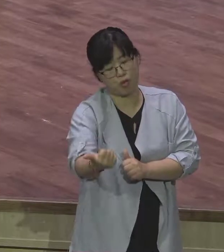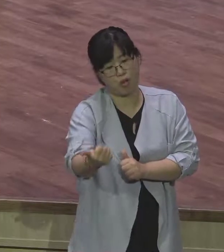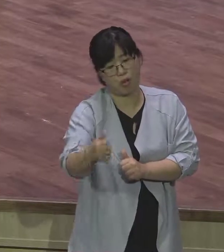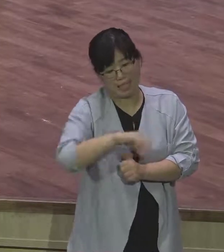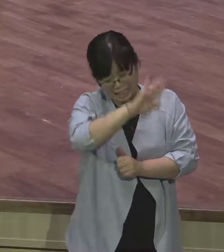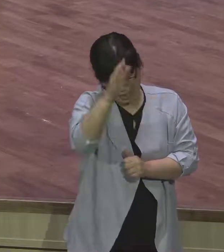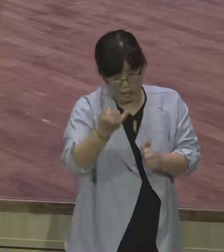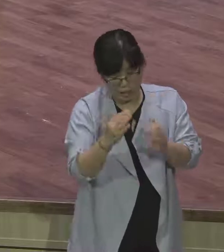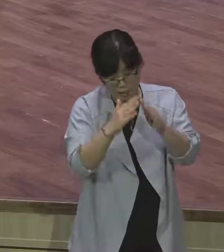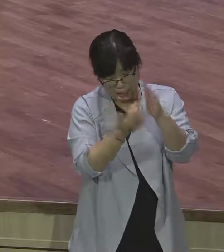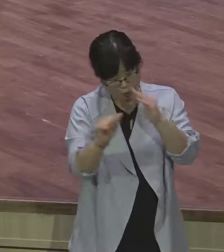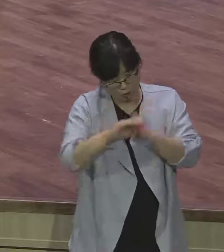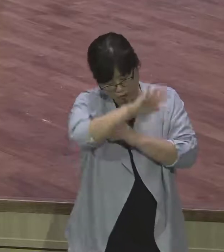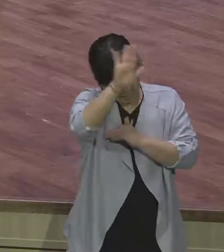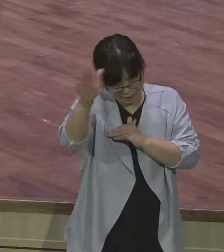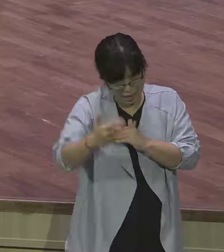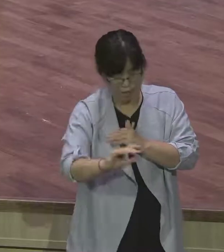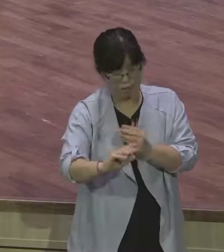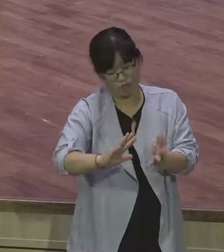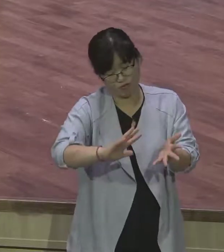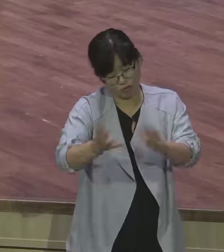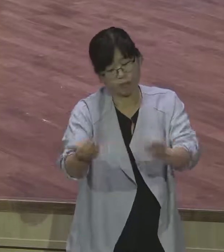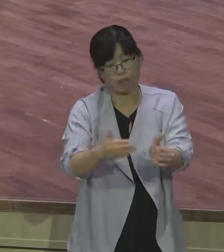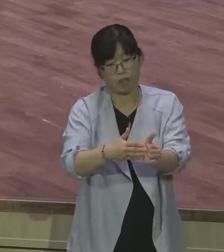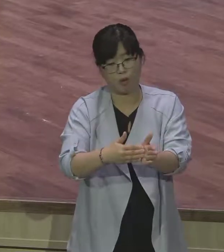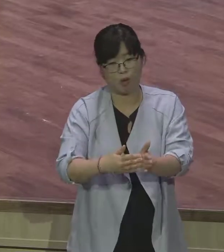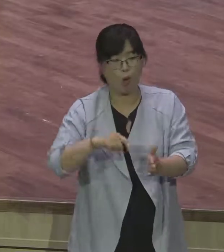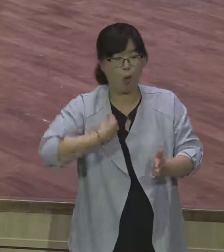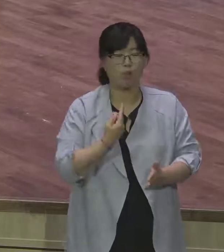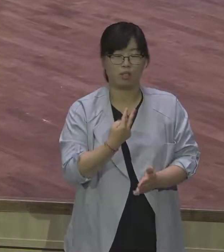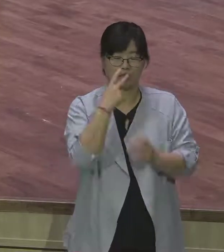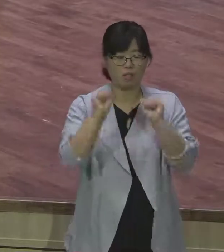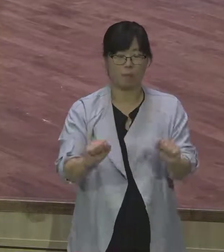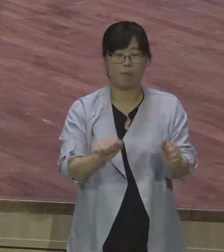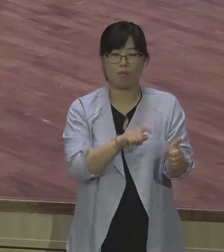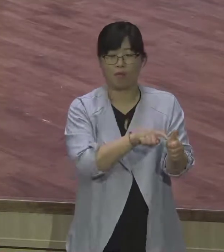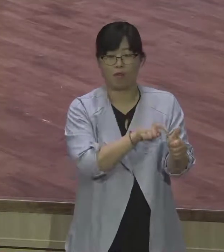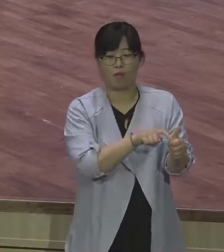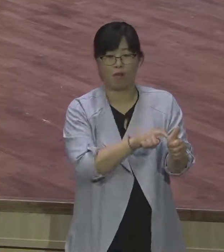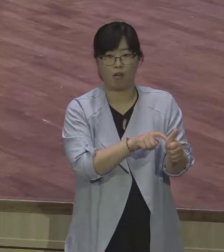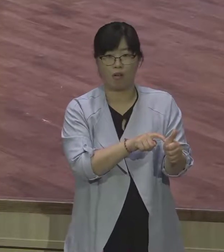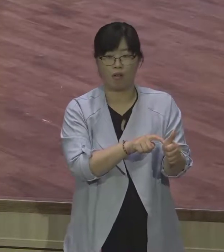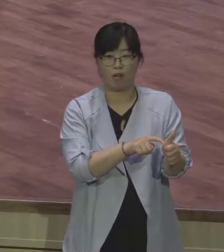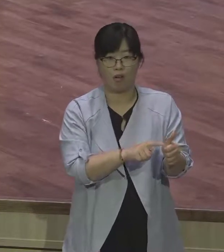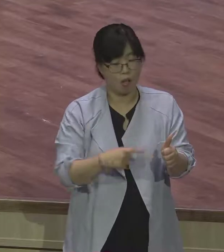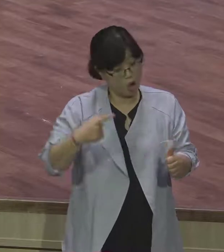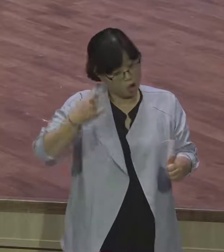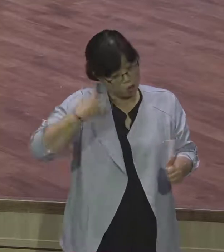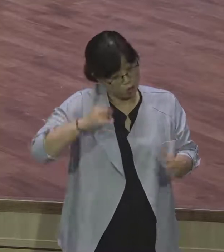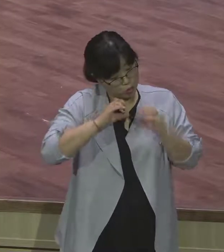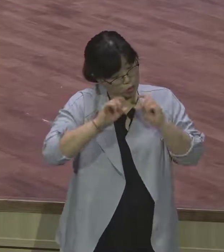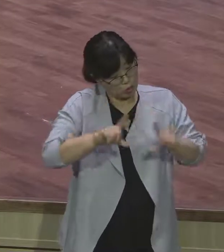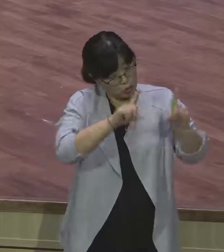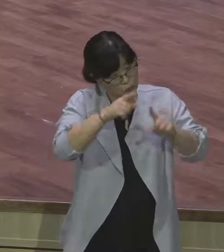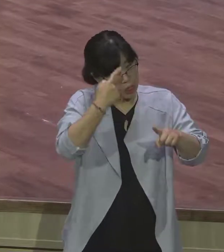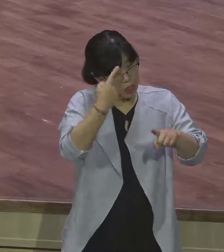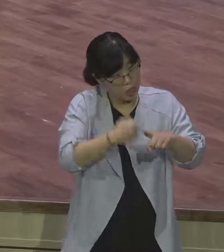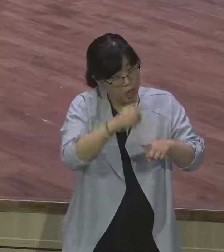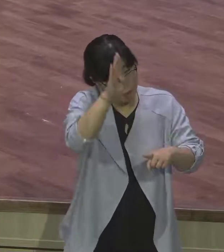이런 고난 가운데 그는 좌절하지 않고 뭐요 일심 전심 지속으로 중국 성교를